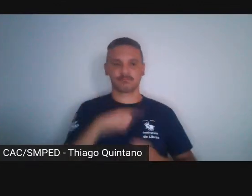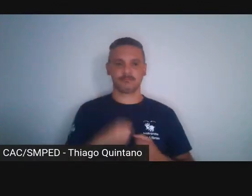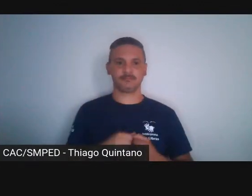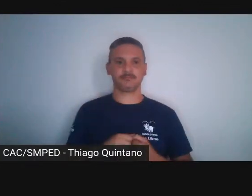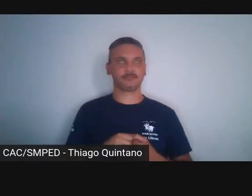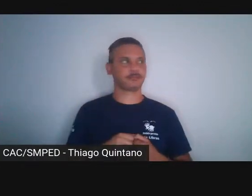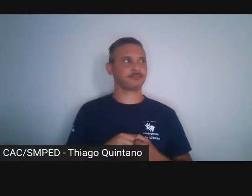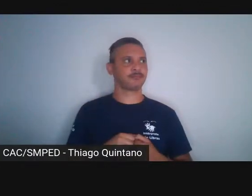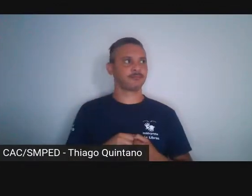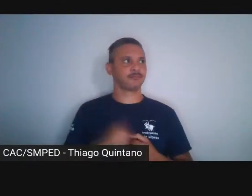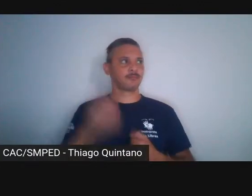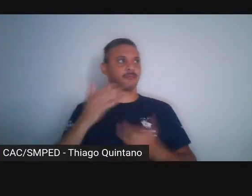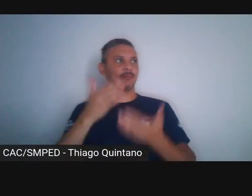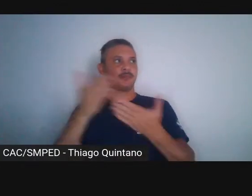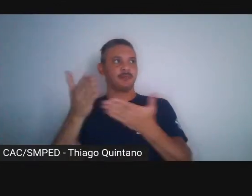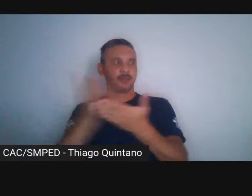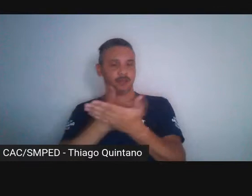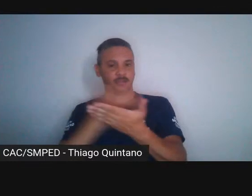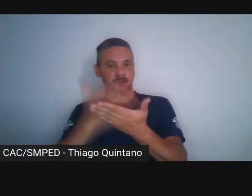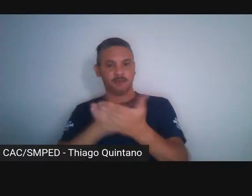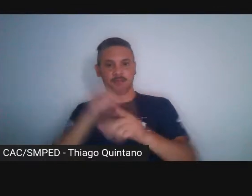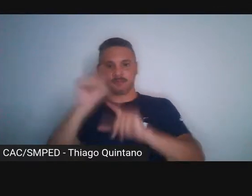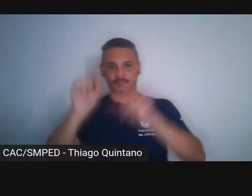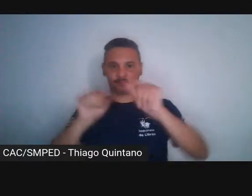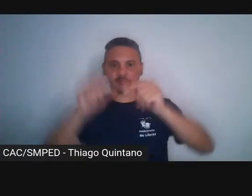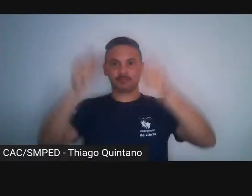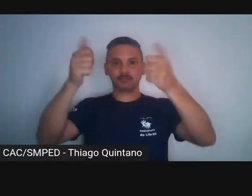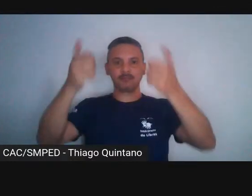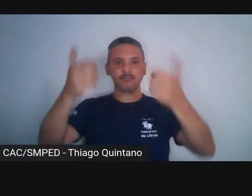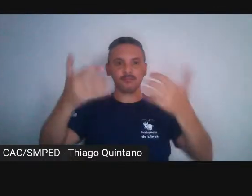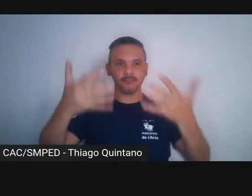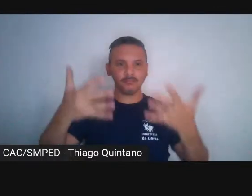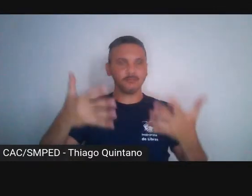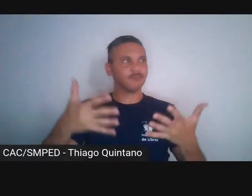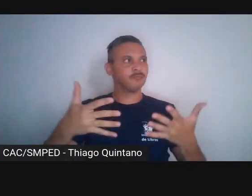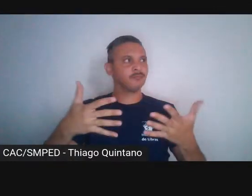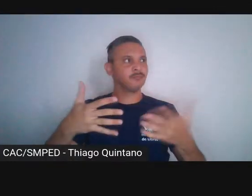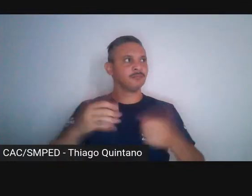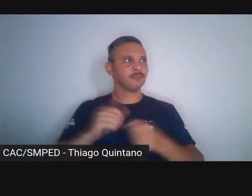O livro, a meu ver, já que está Carla,